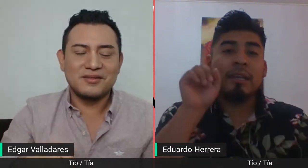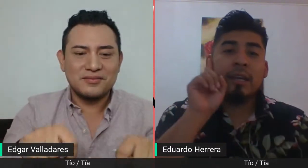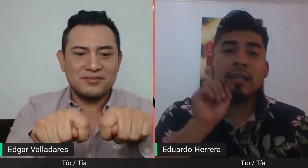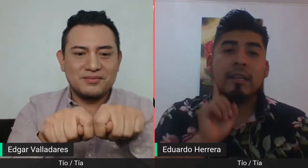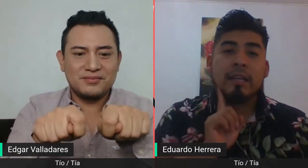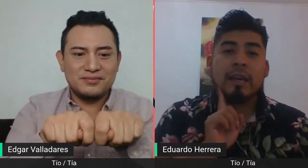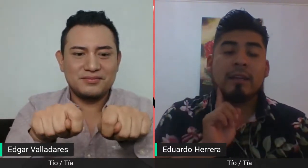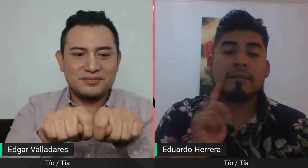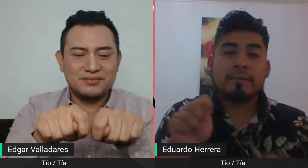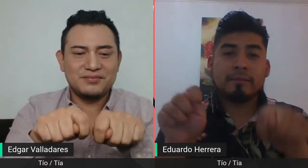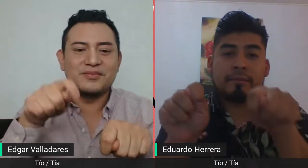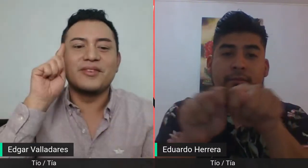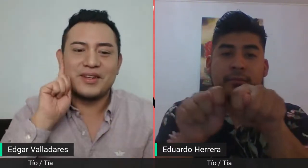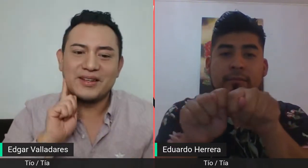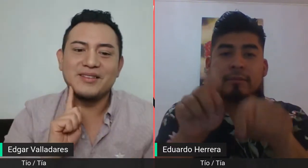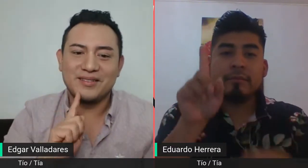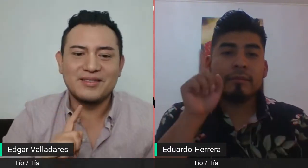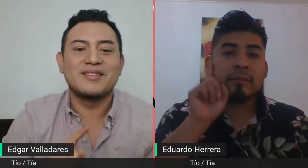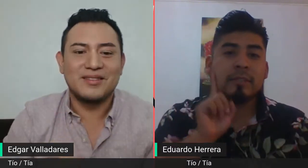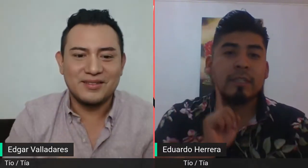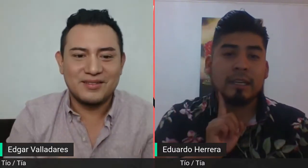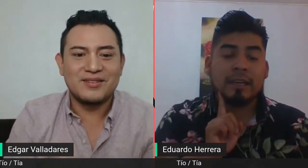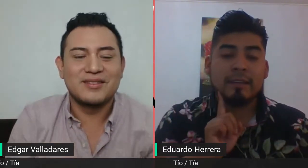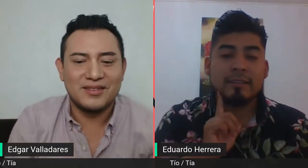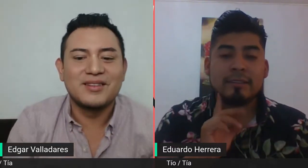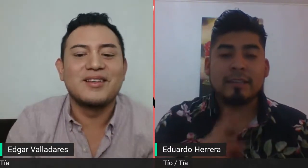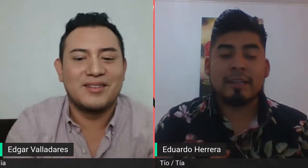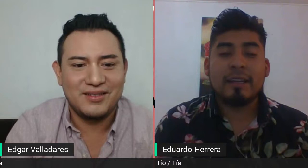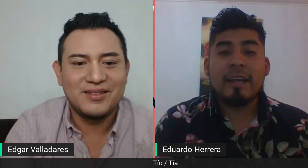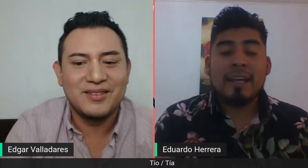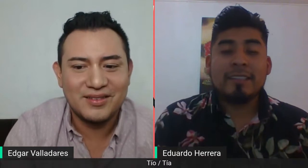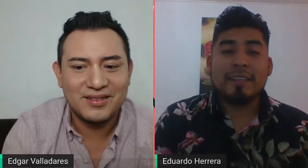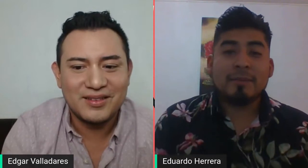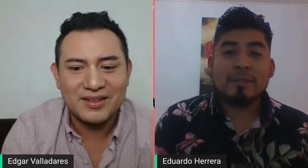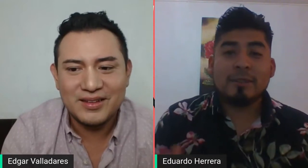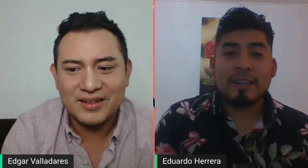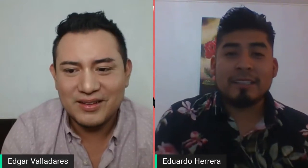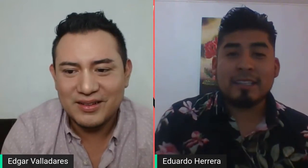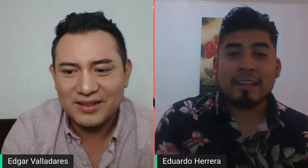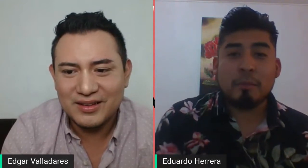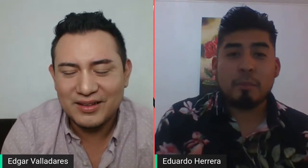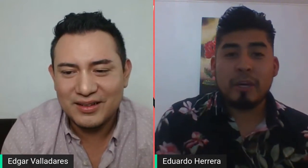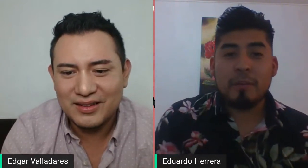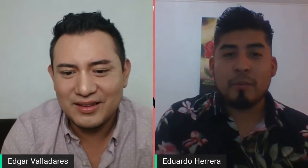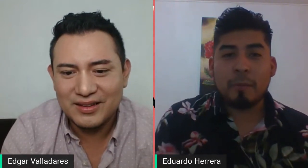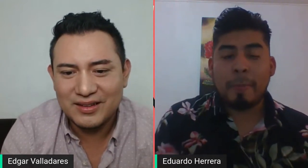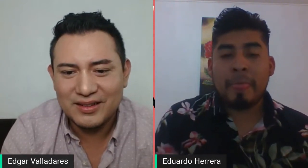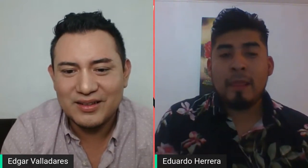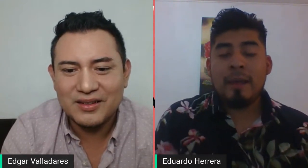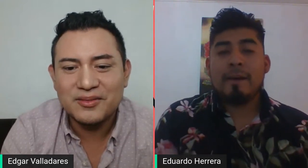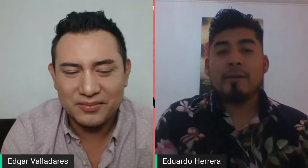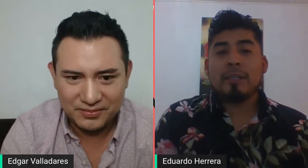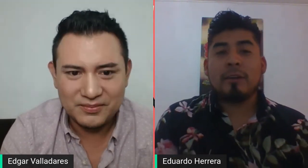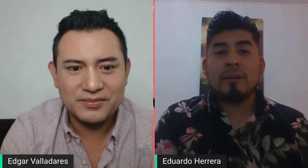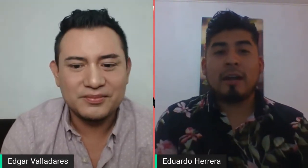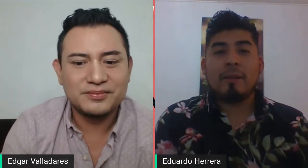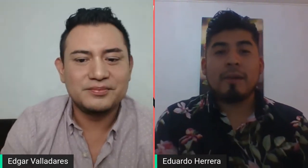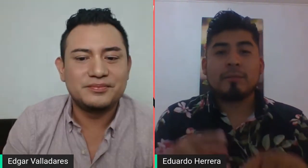tía. Tía. ¿Sale? Seguimos con la seña de primo. Vamos a colocar ambas